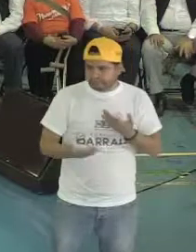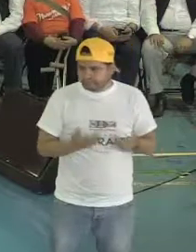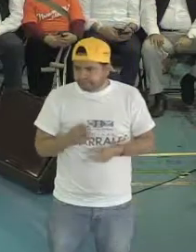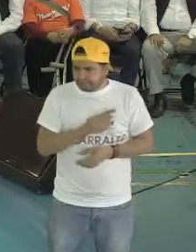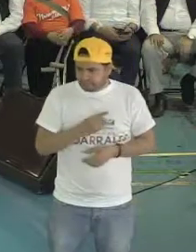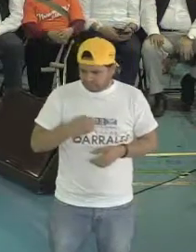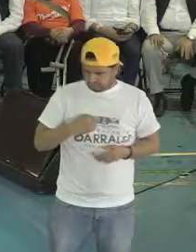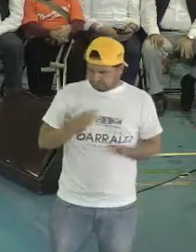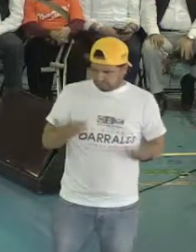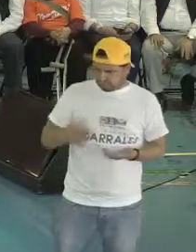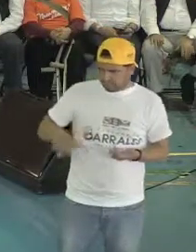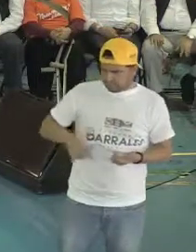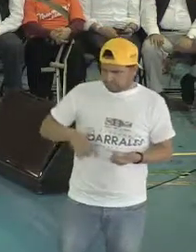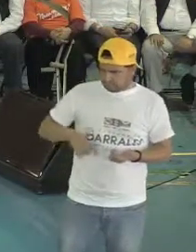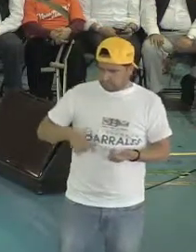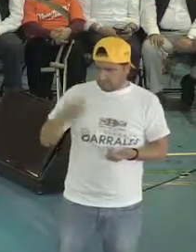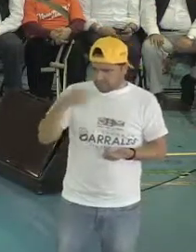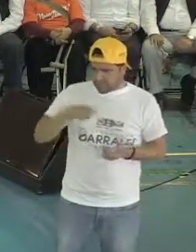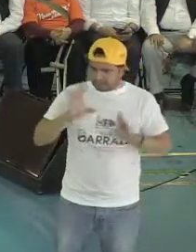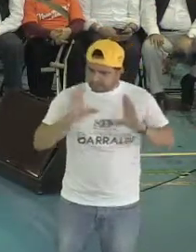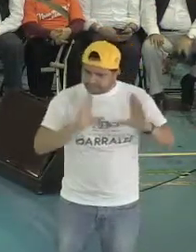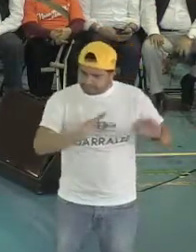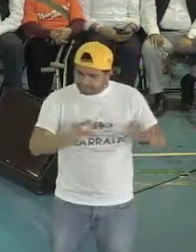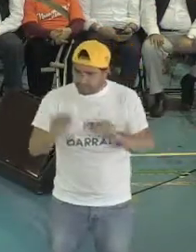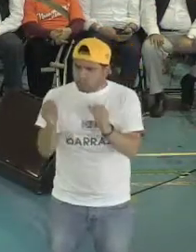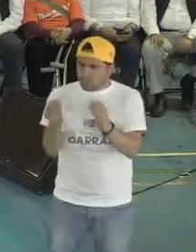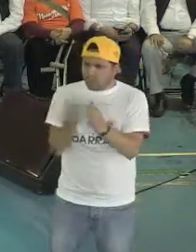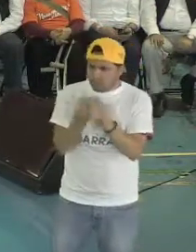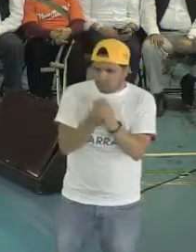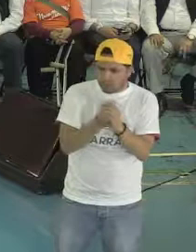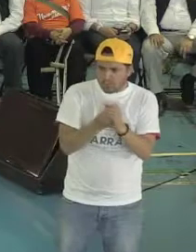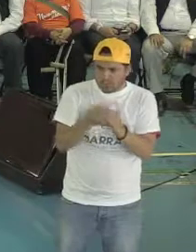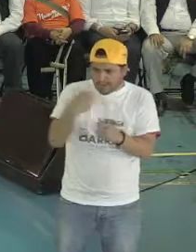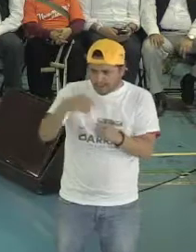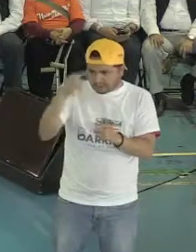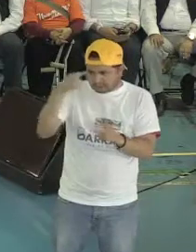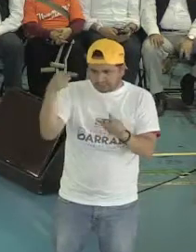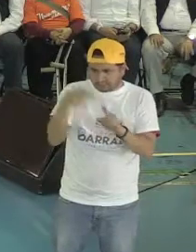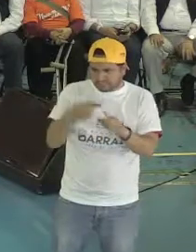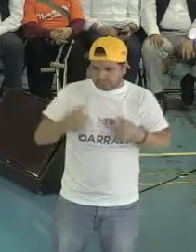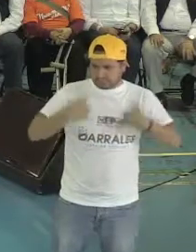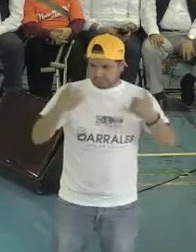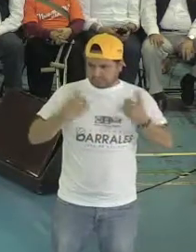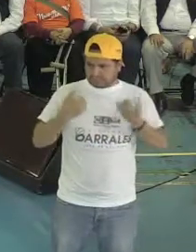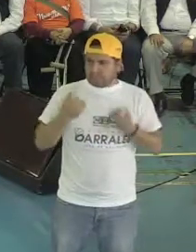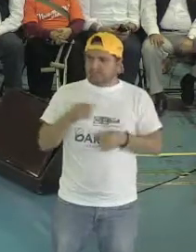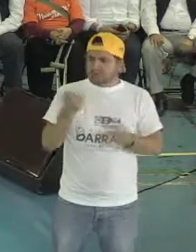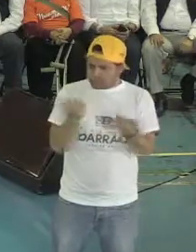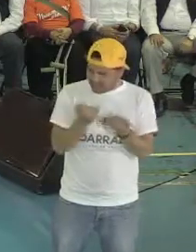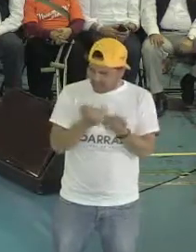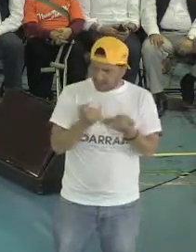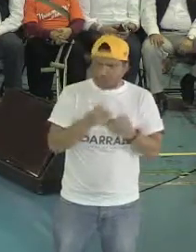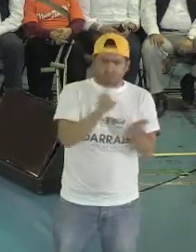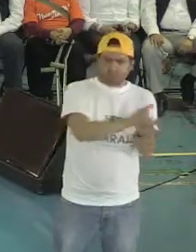nuestro protocolo de protección civil va a estar pensado en la gente con alguna discapacidad. ¿Cómo